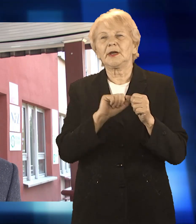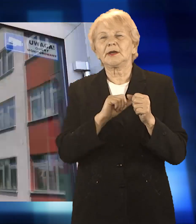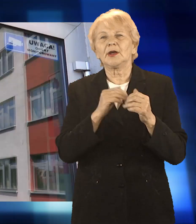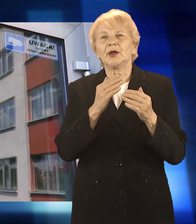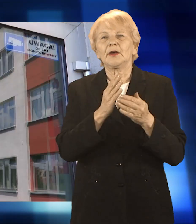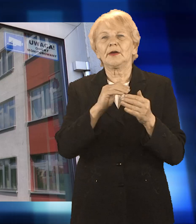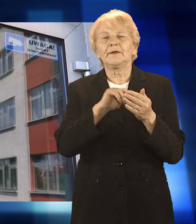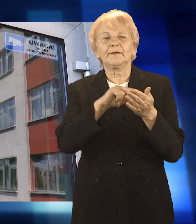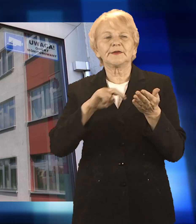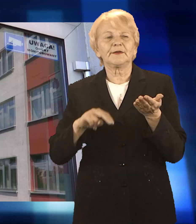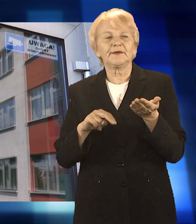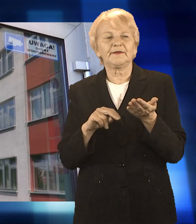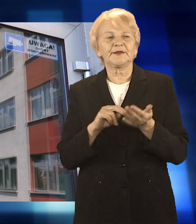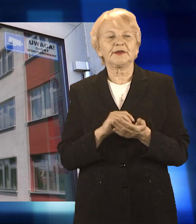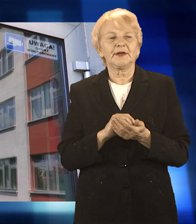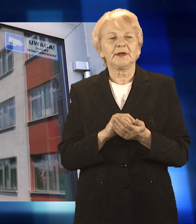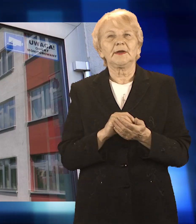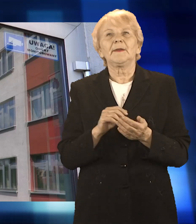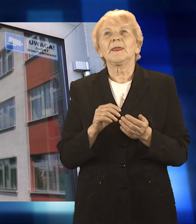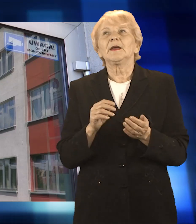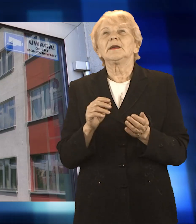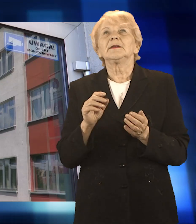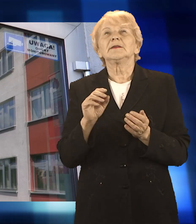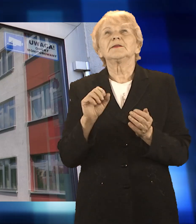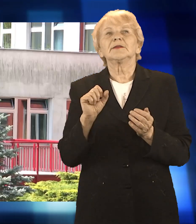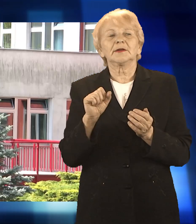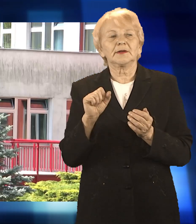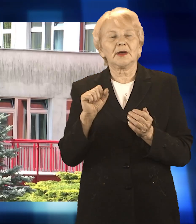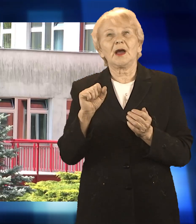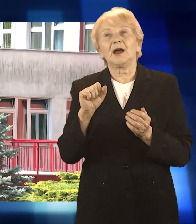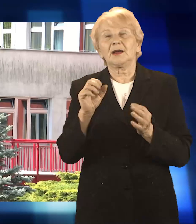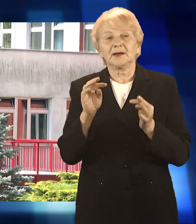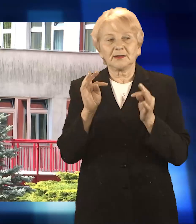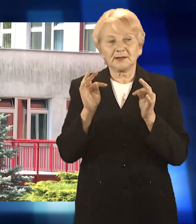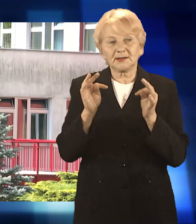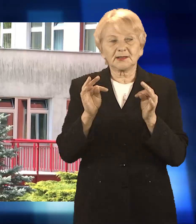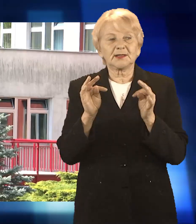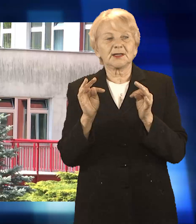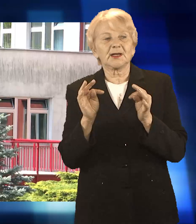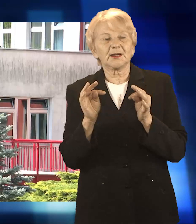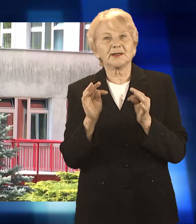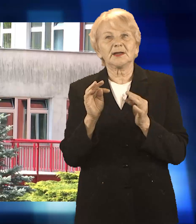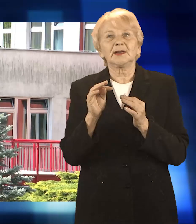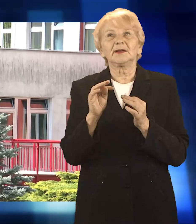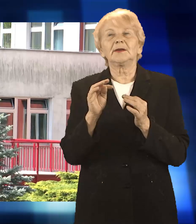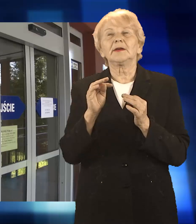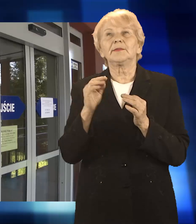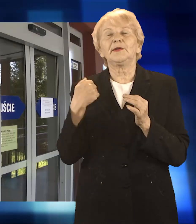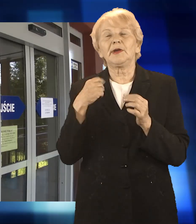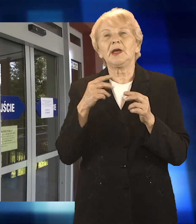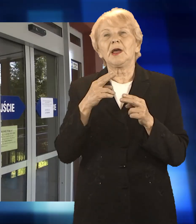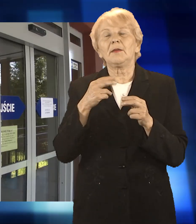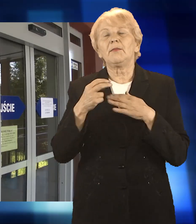Przebadano więc wszystkich pracowników placówki mających kontakt z osobą chorą. Ich wyniki okazały się ujemne.